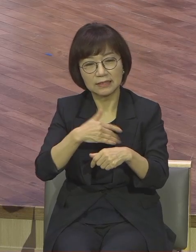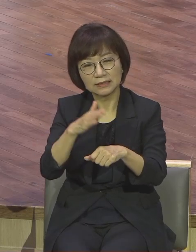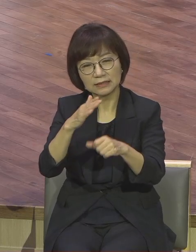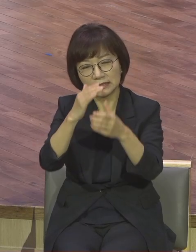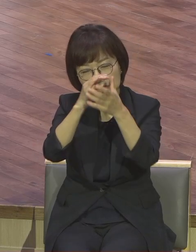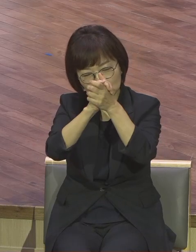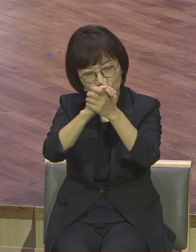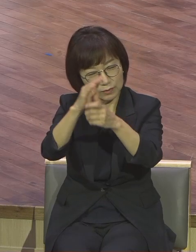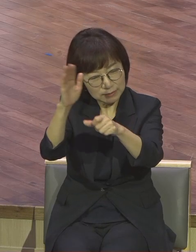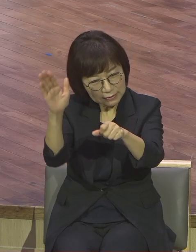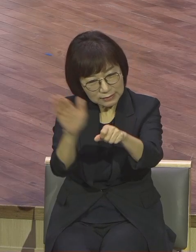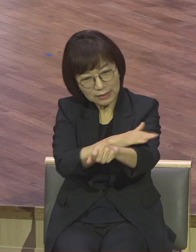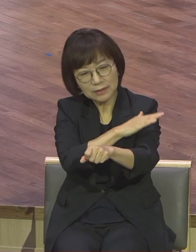구하지도 말아 그런 거는